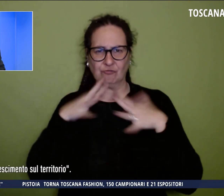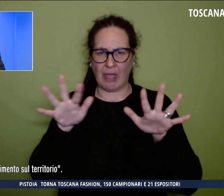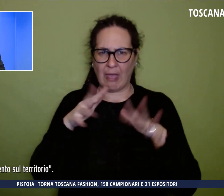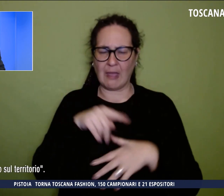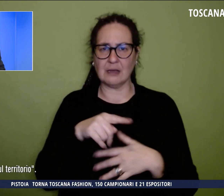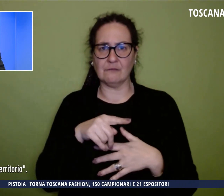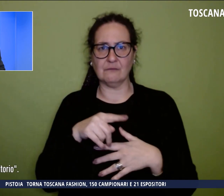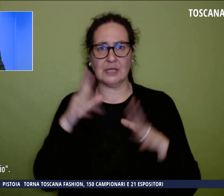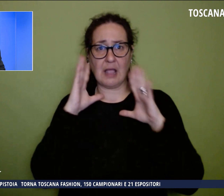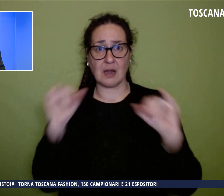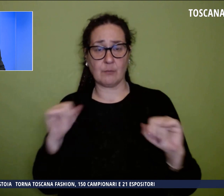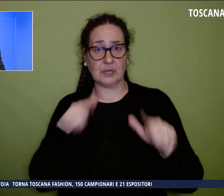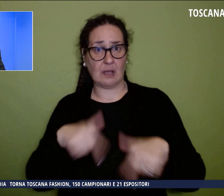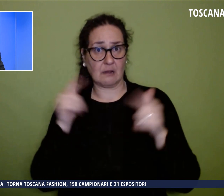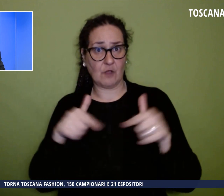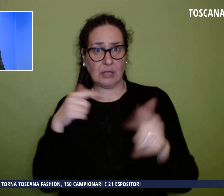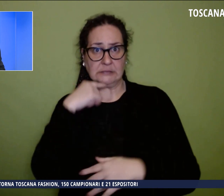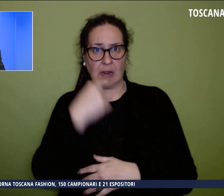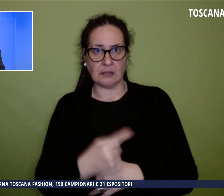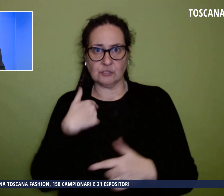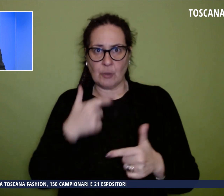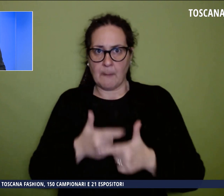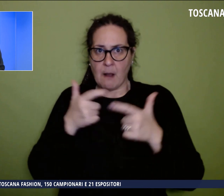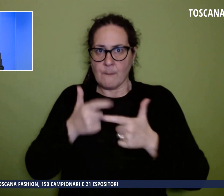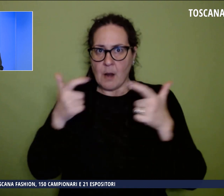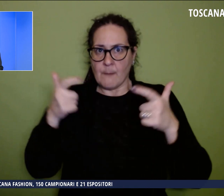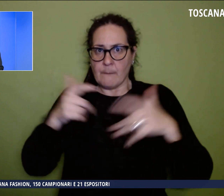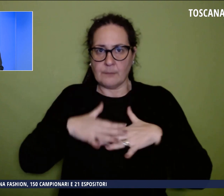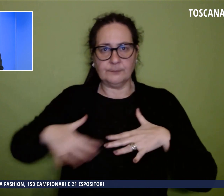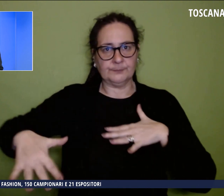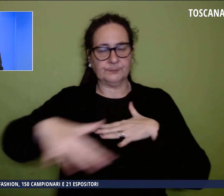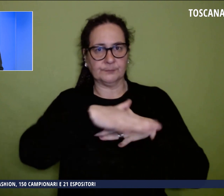carabinieri forestali, sono in continuo accrescimento sul territorio.